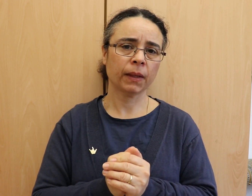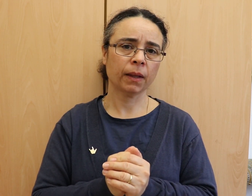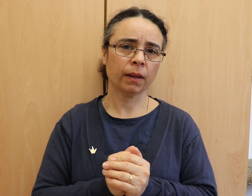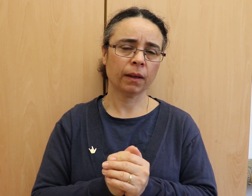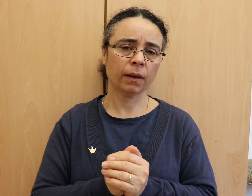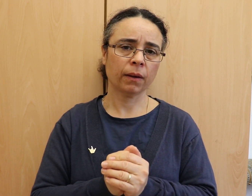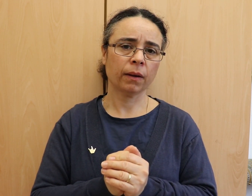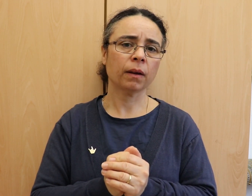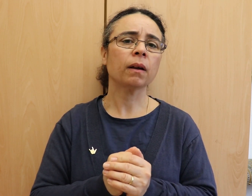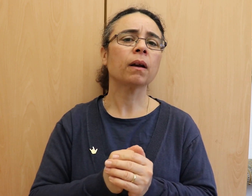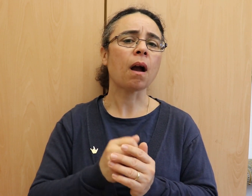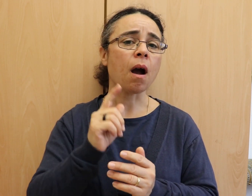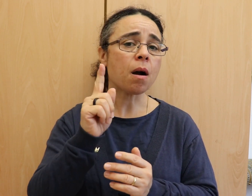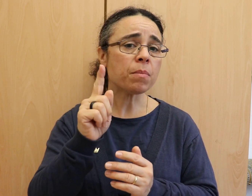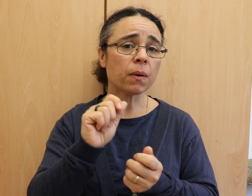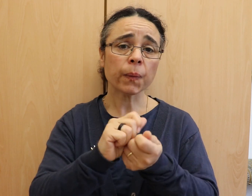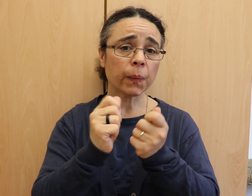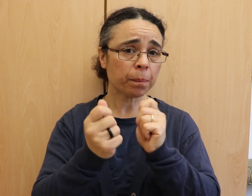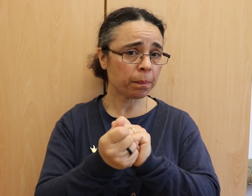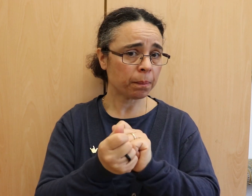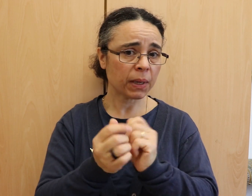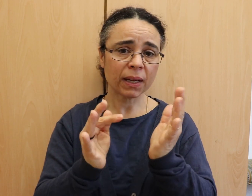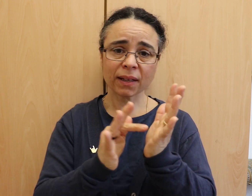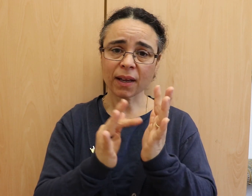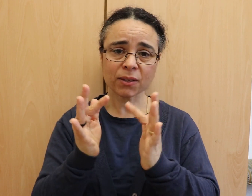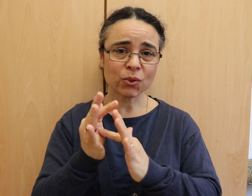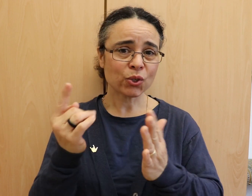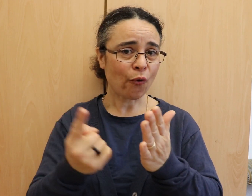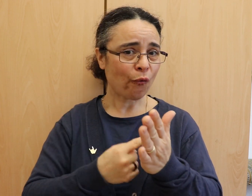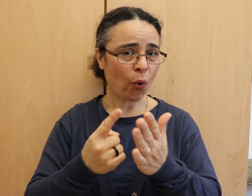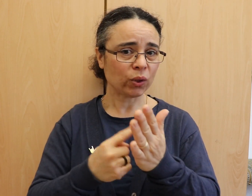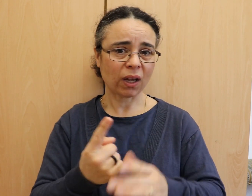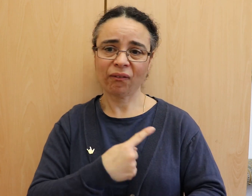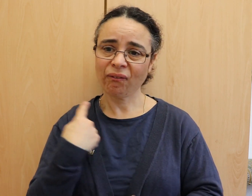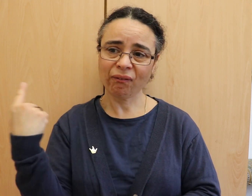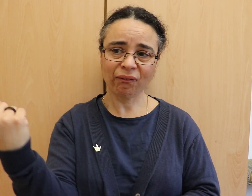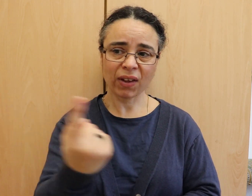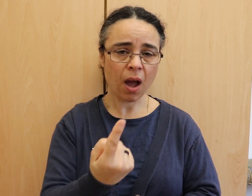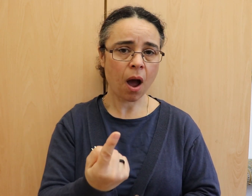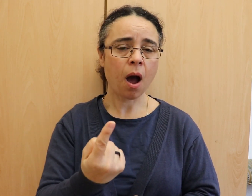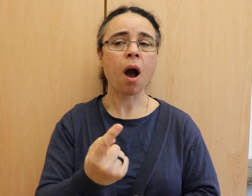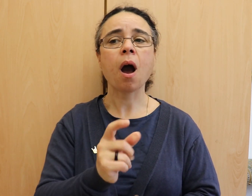Zuneigung. Ohne sie wird Gott unter den Menschen nicht wohnen können.